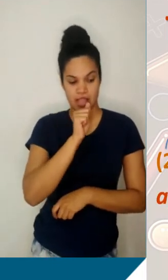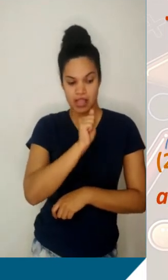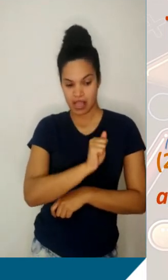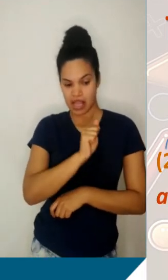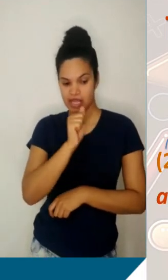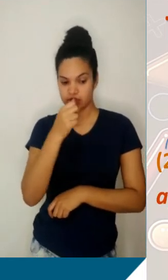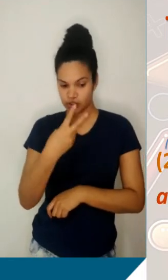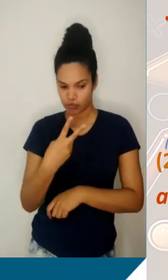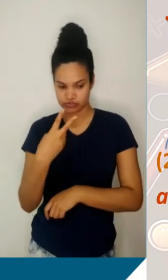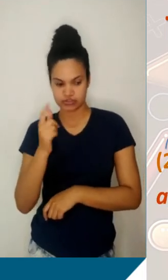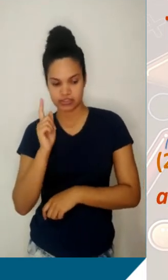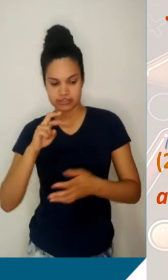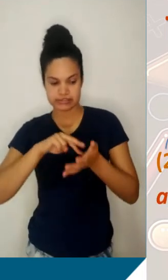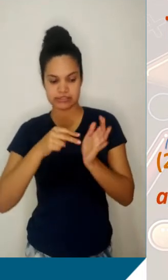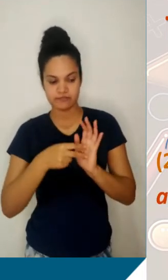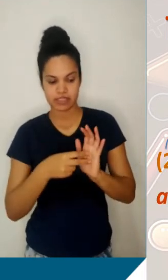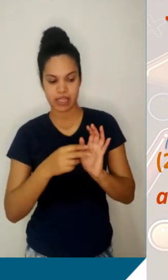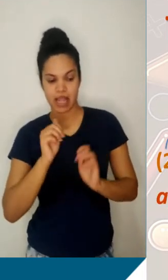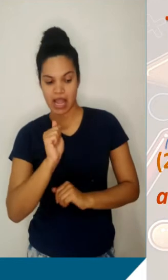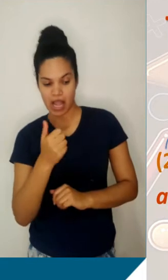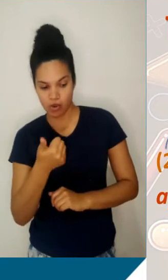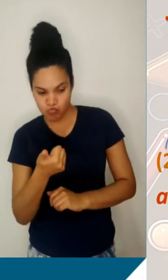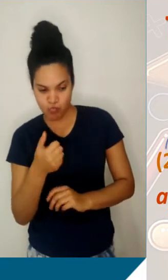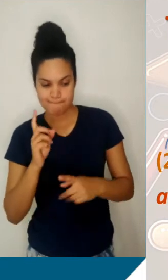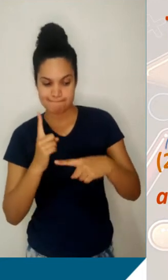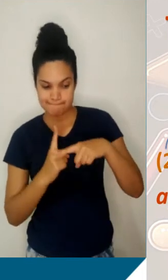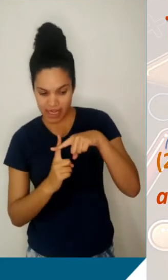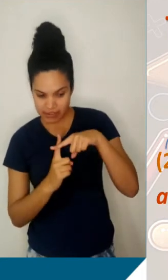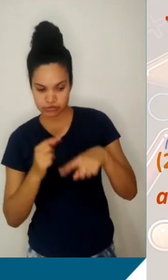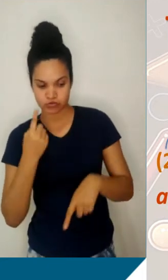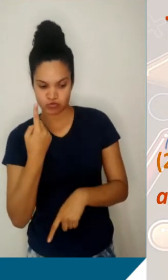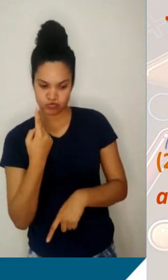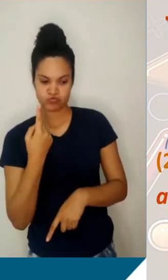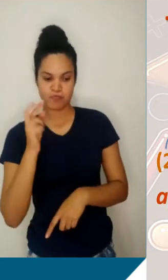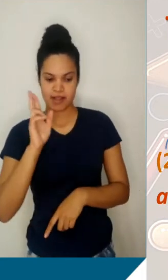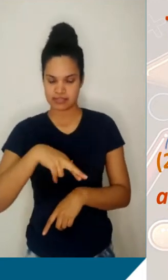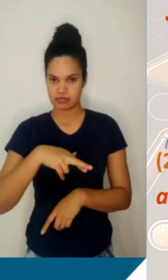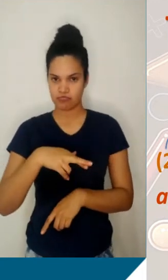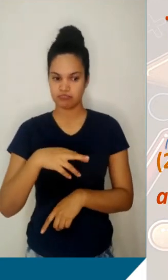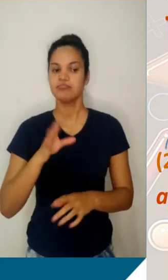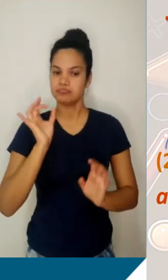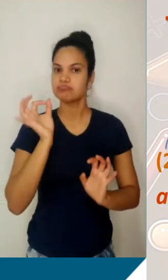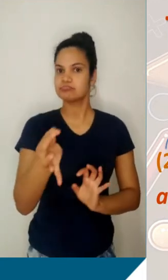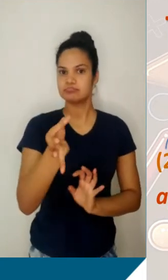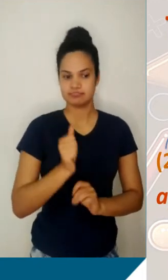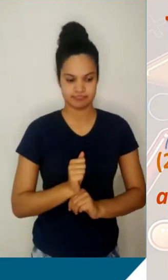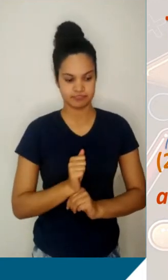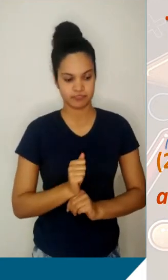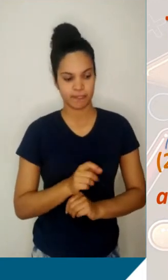A2 é o A1 acrescido de uma razão, então, você acertou, porque, de fato, se nós acrescentarmos uma razão ao